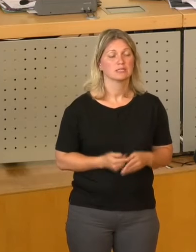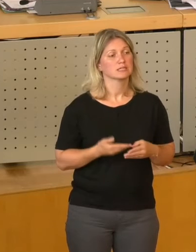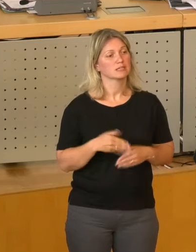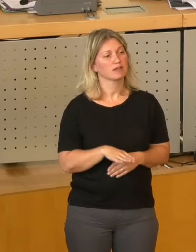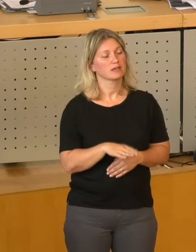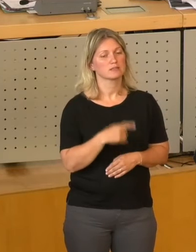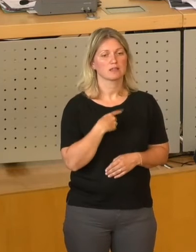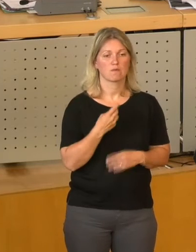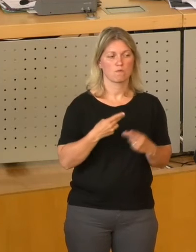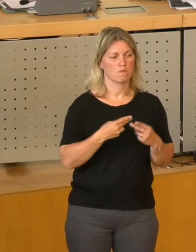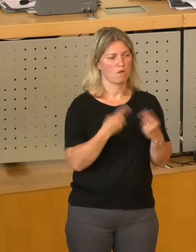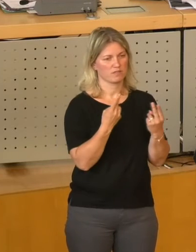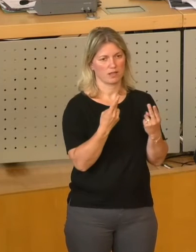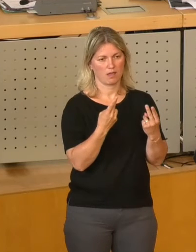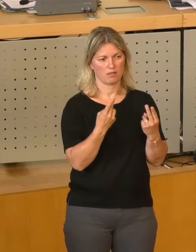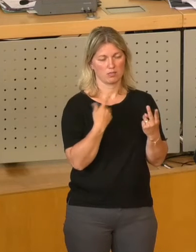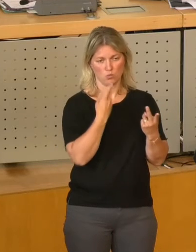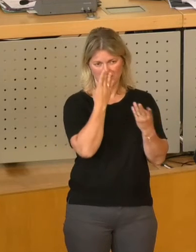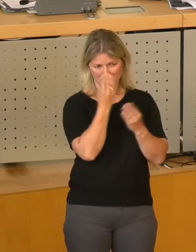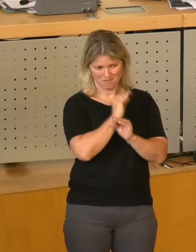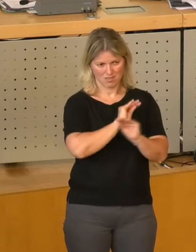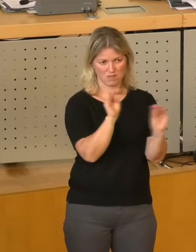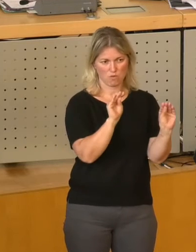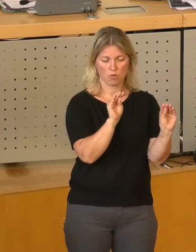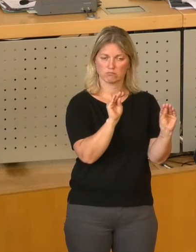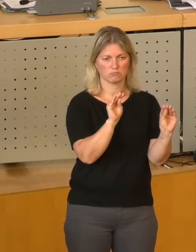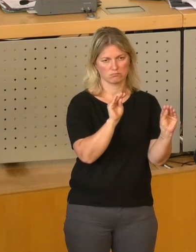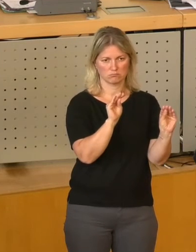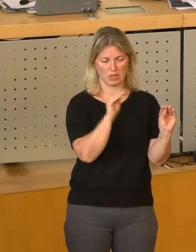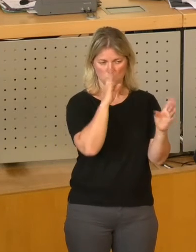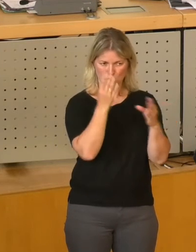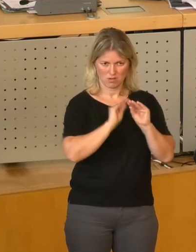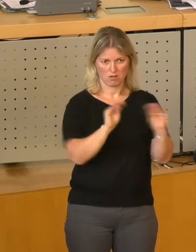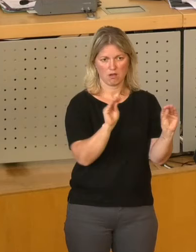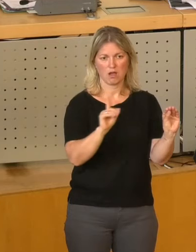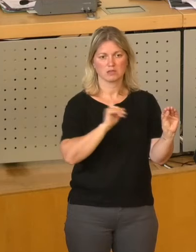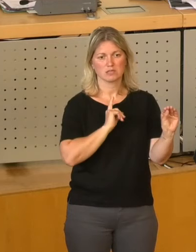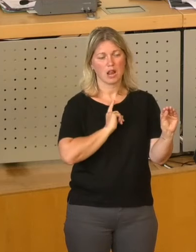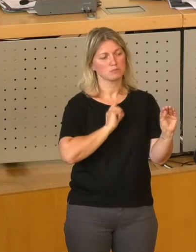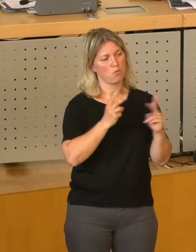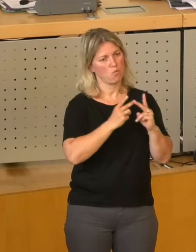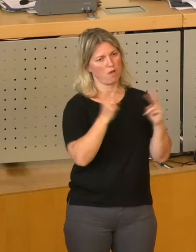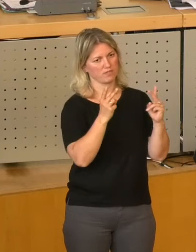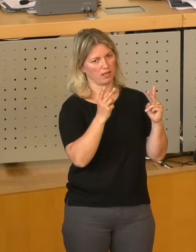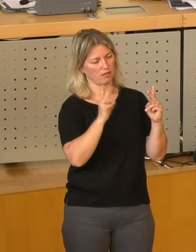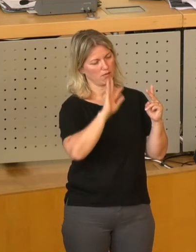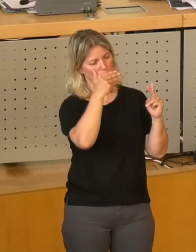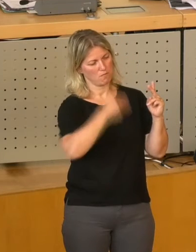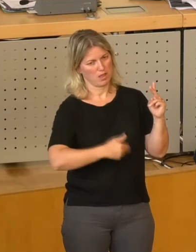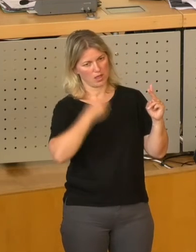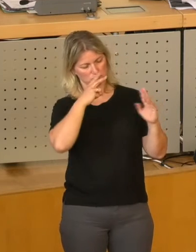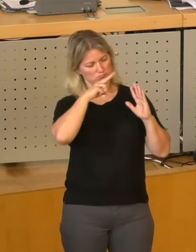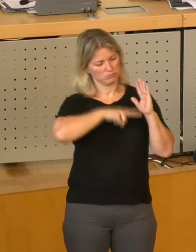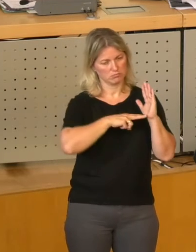gegeben, die jedes Ratsmitglied dem Ratsinformationssystem entnehmen kann, die dort öffentlich verfügbar sind